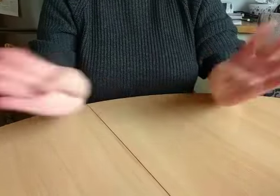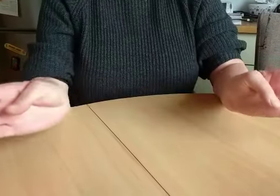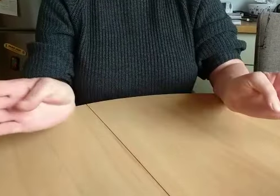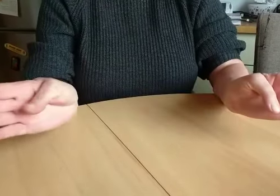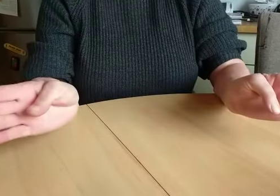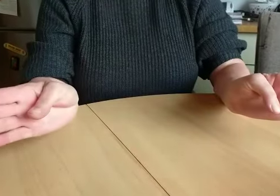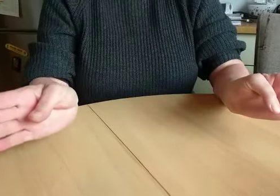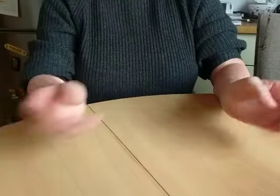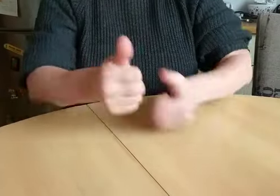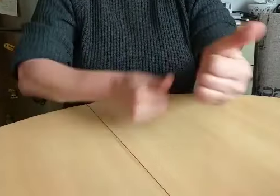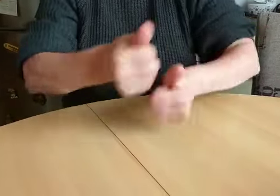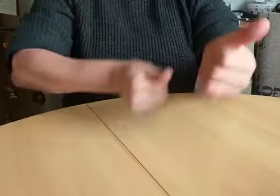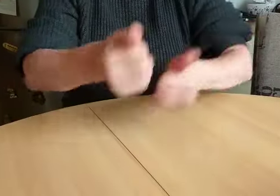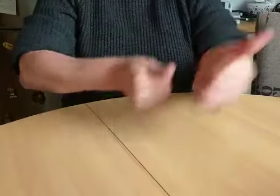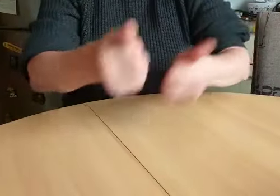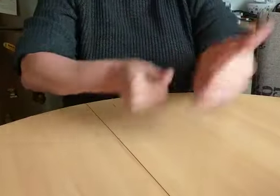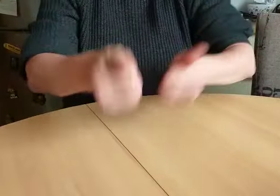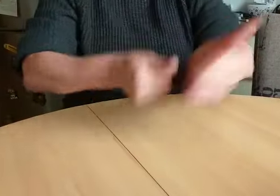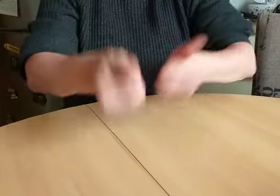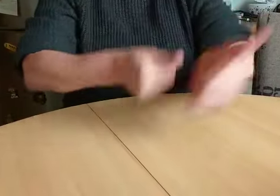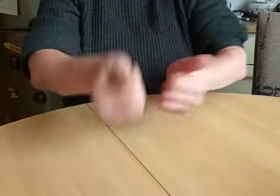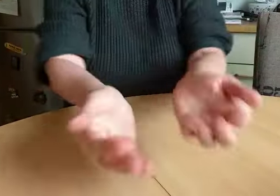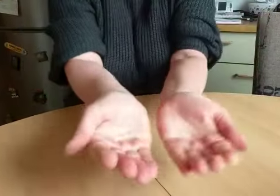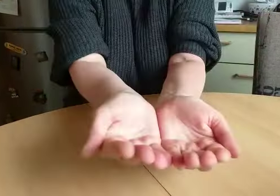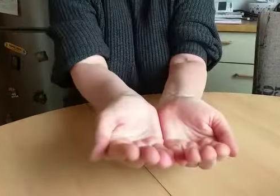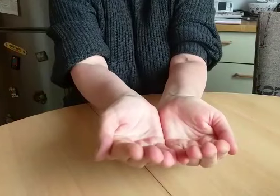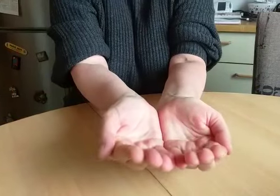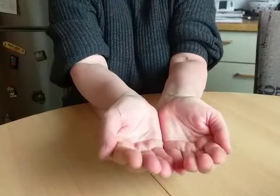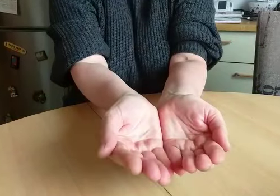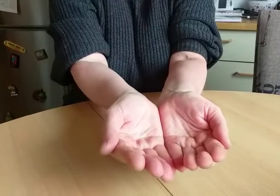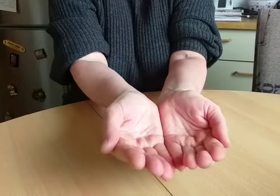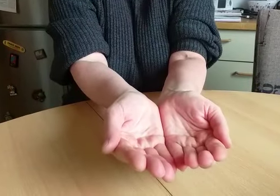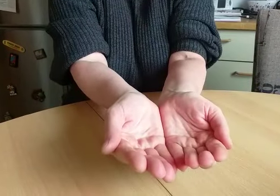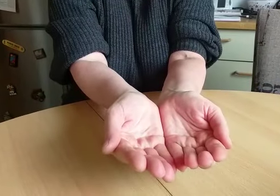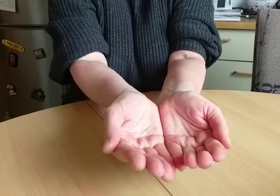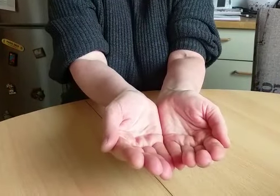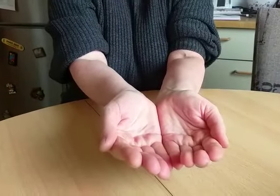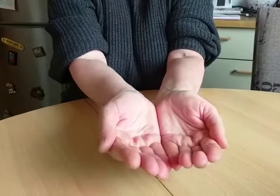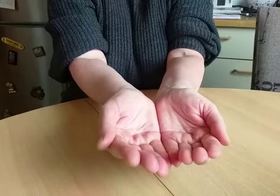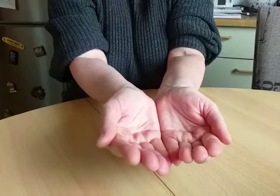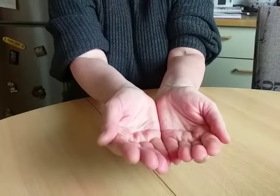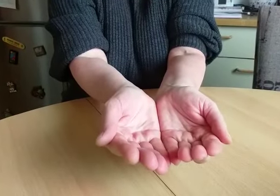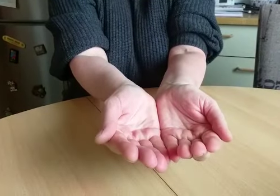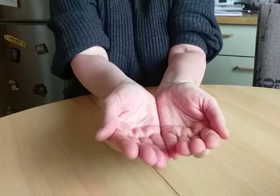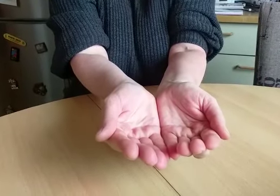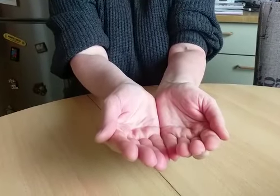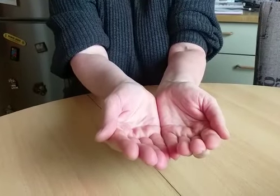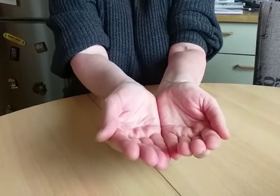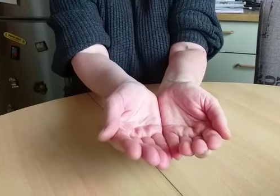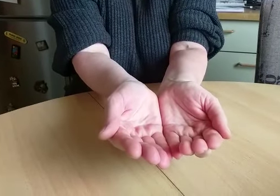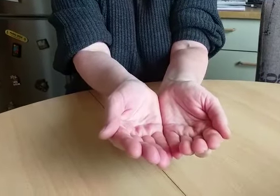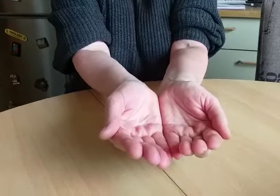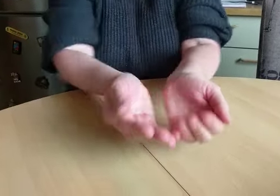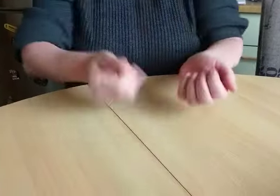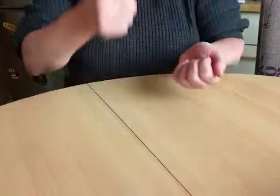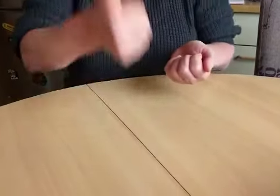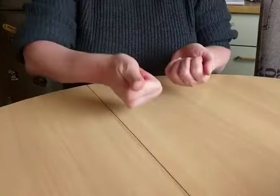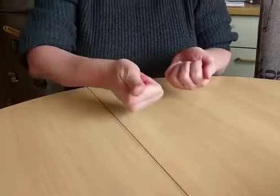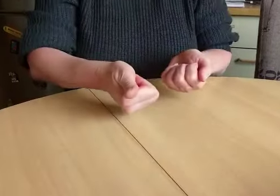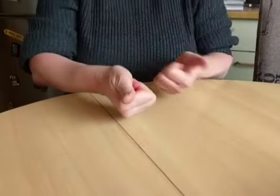öffnet sich das Tor und sie stürzen draus hervor, denn ein voller Trog, aha, steht mit saftgem Futter da. Schweinchenfett